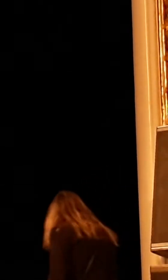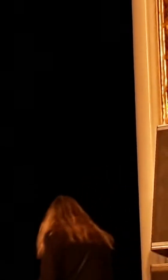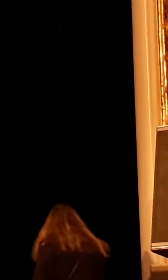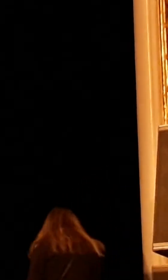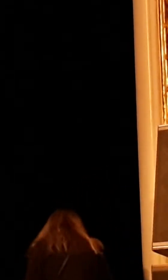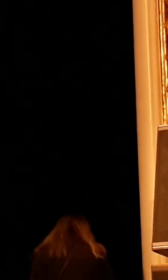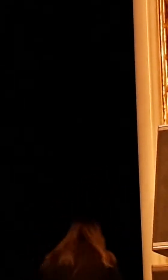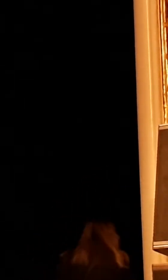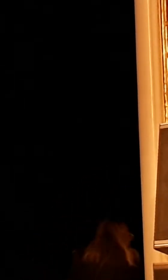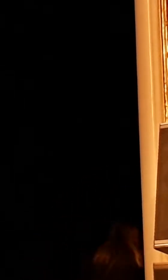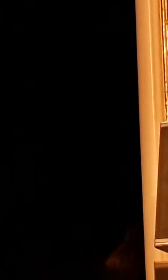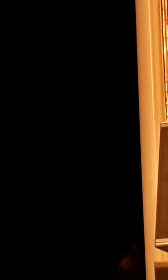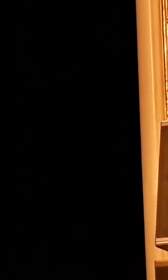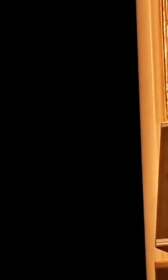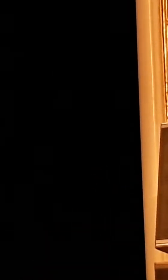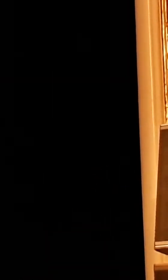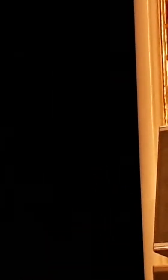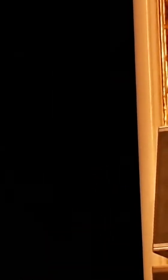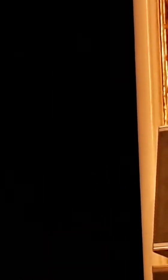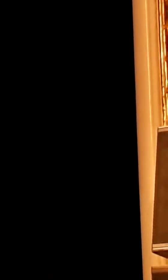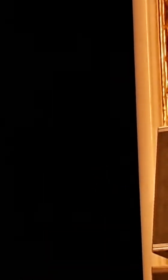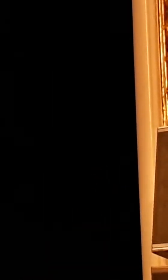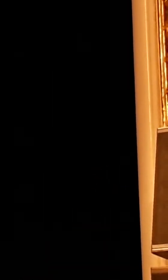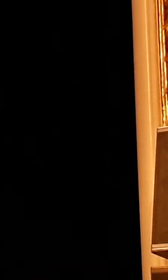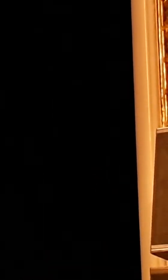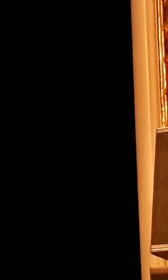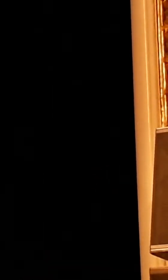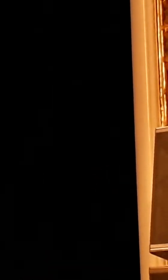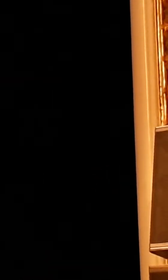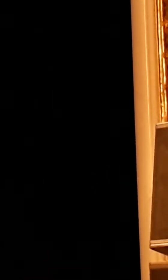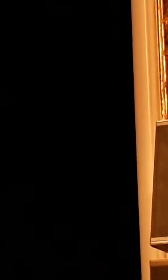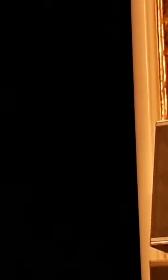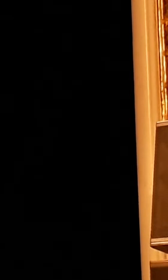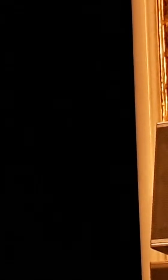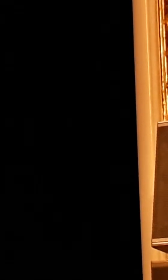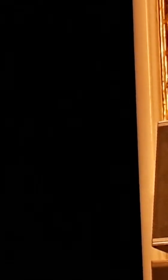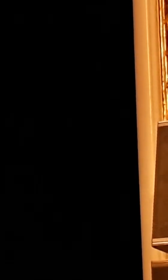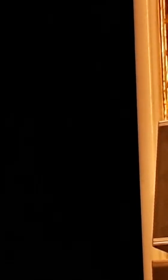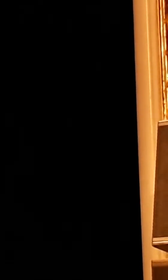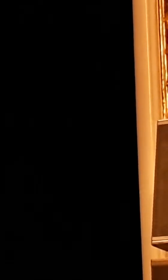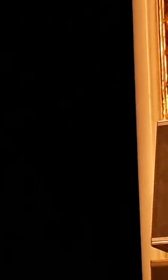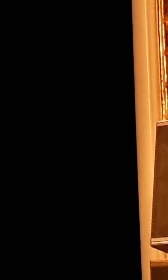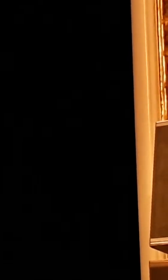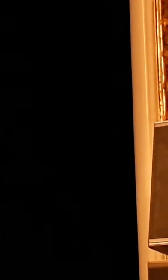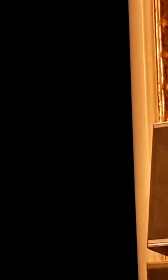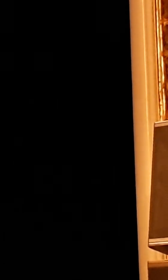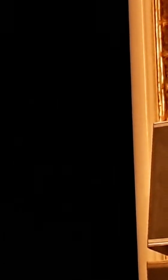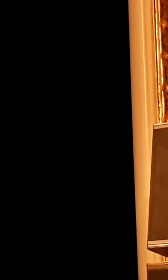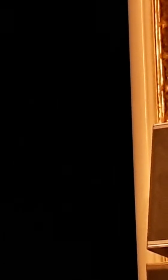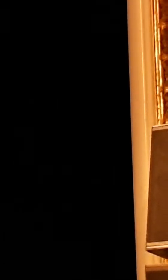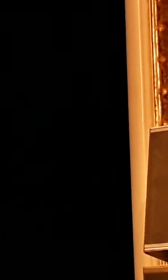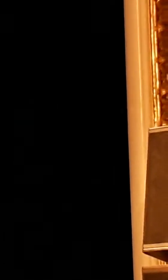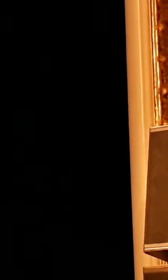Educação. Nós tínhamos e temos sempre 40 creches, creio, o número é esse,